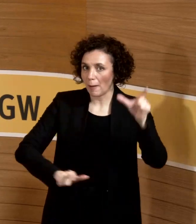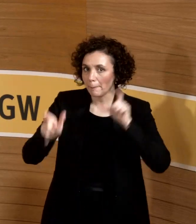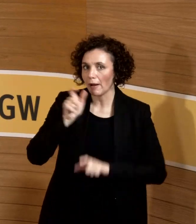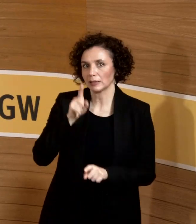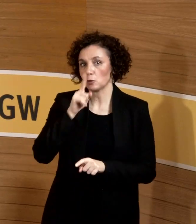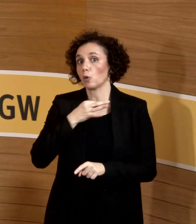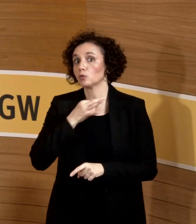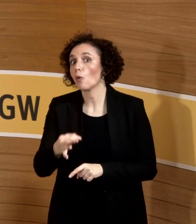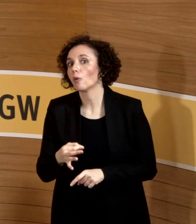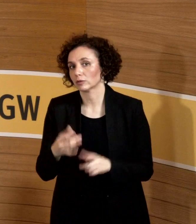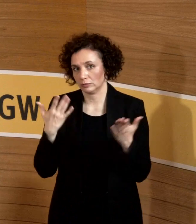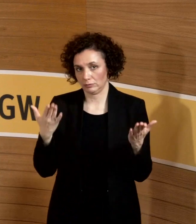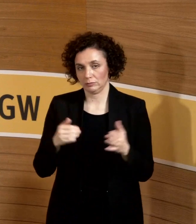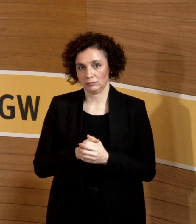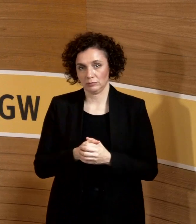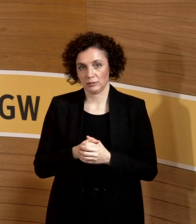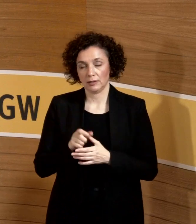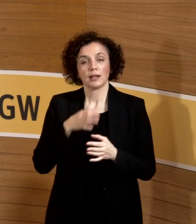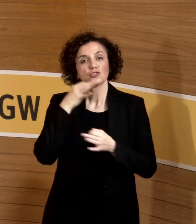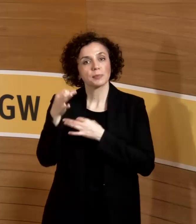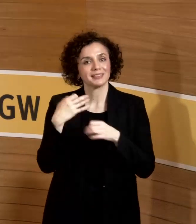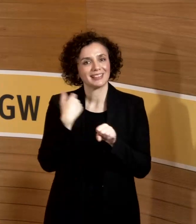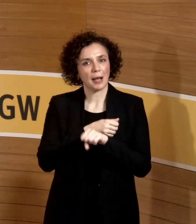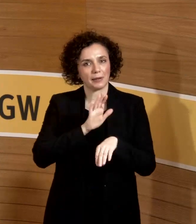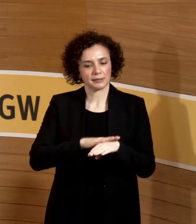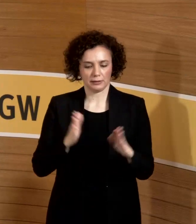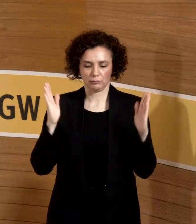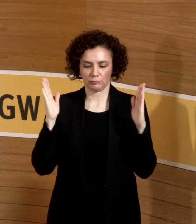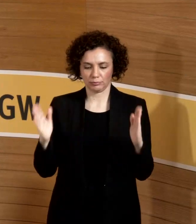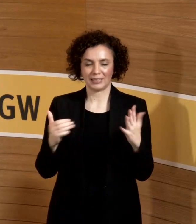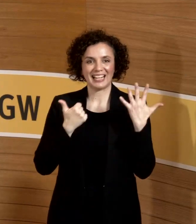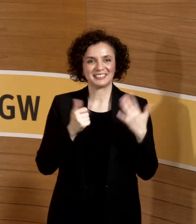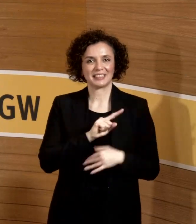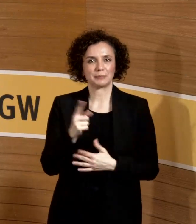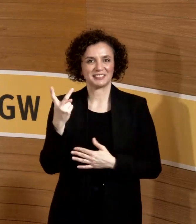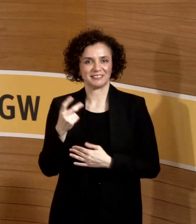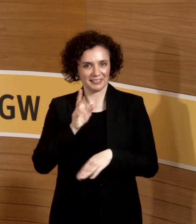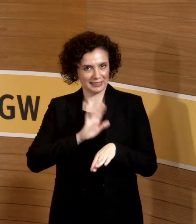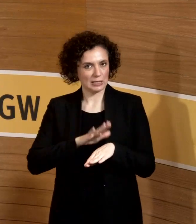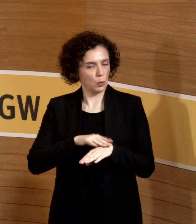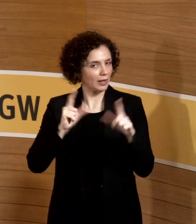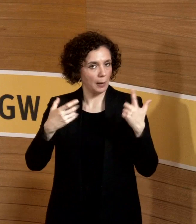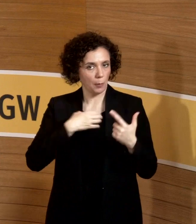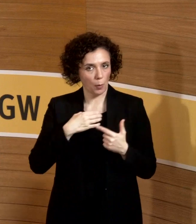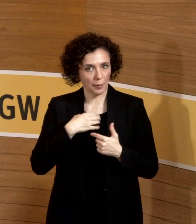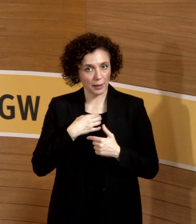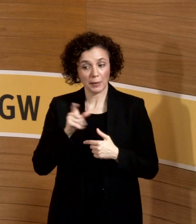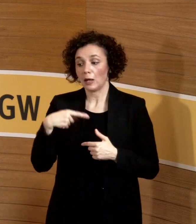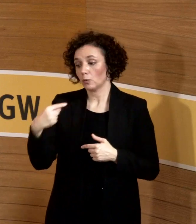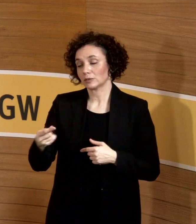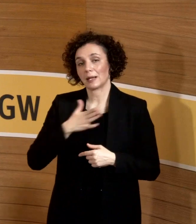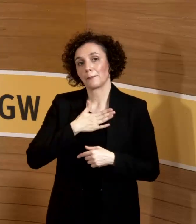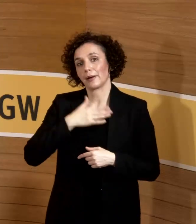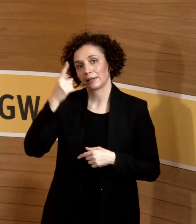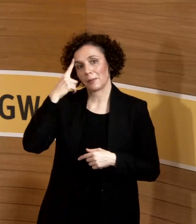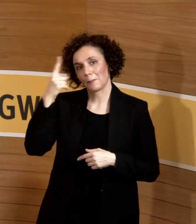diese Arbeitszeitfenster. Da haben wir von 6 bis 20 Uhr geht immer. Und dann diese in meinen Augen etwas